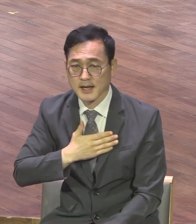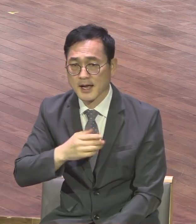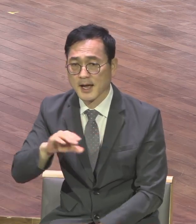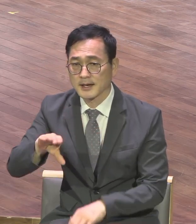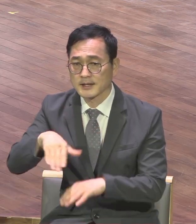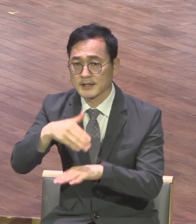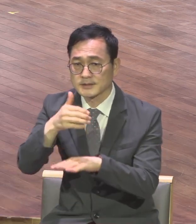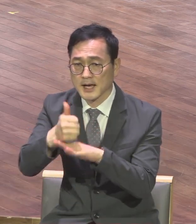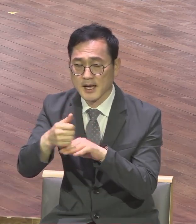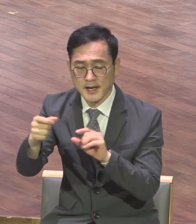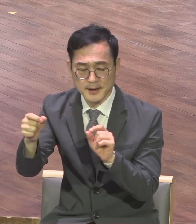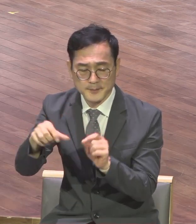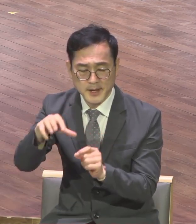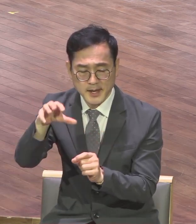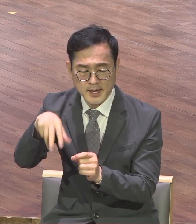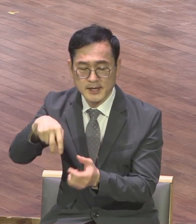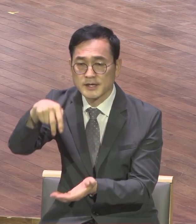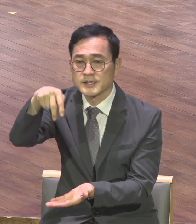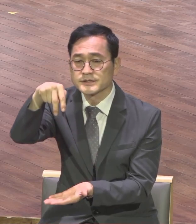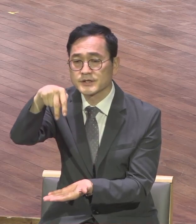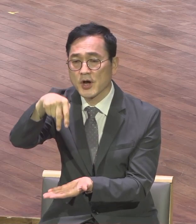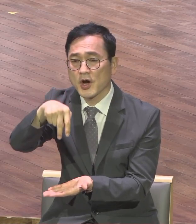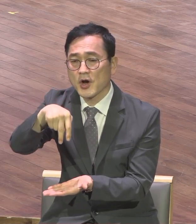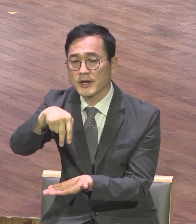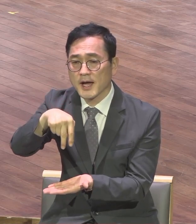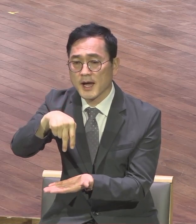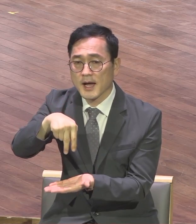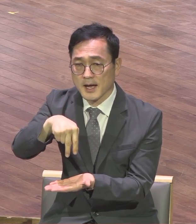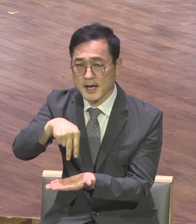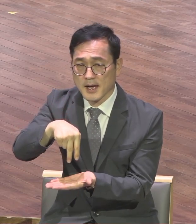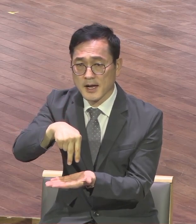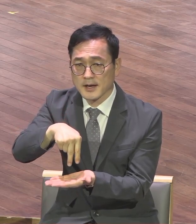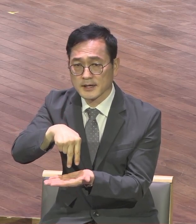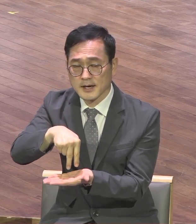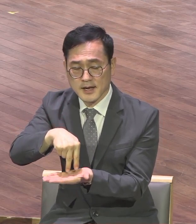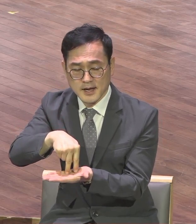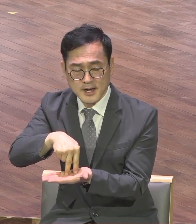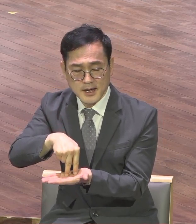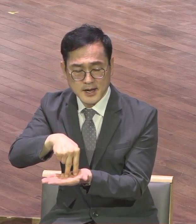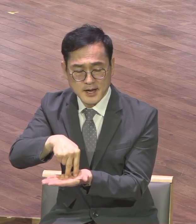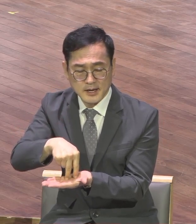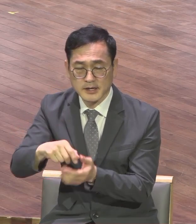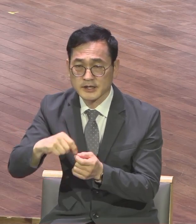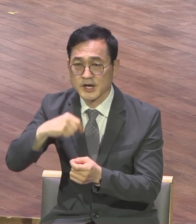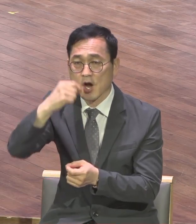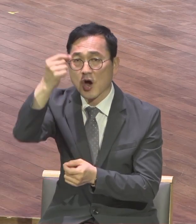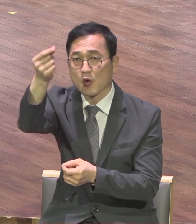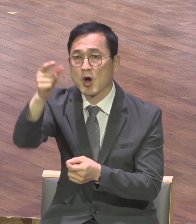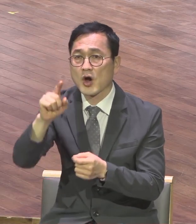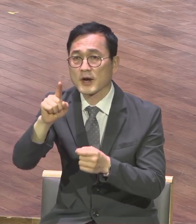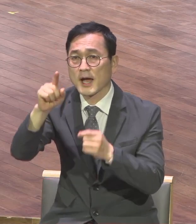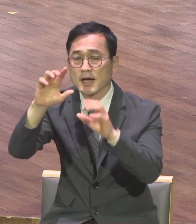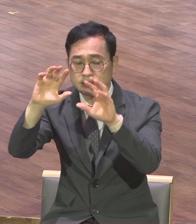가인 삶을 써야 하니라 영원한